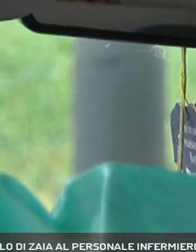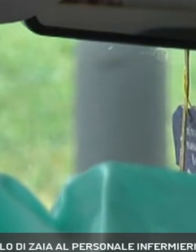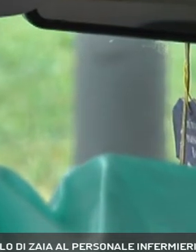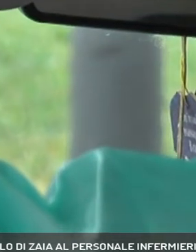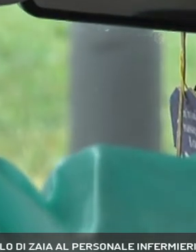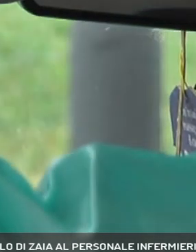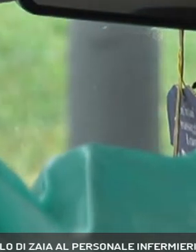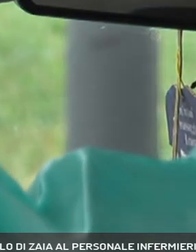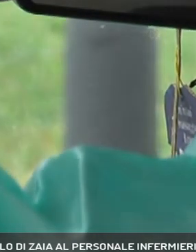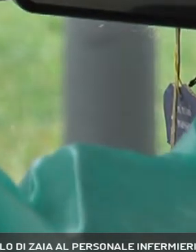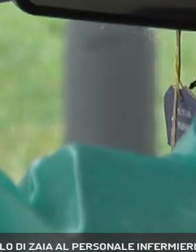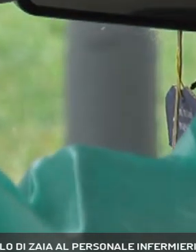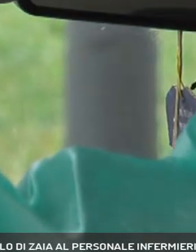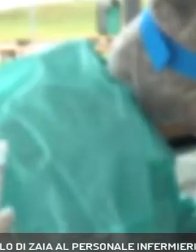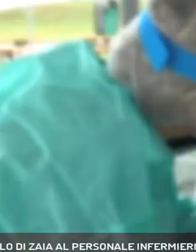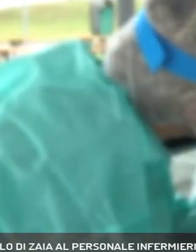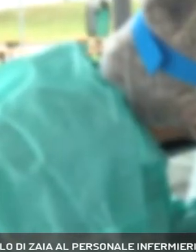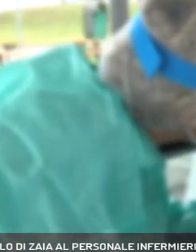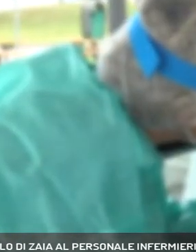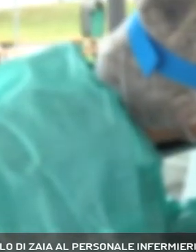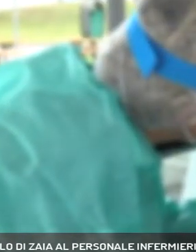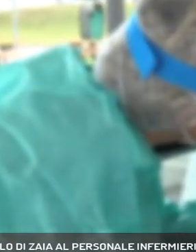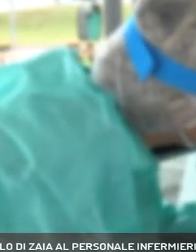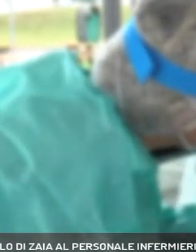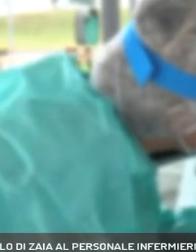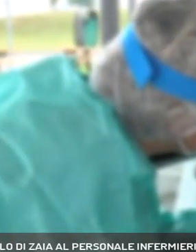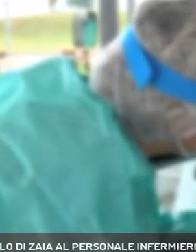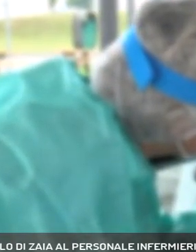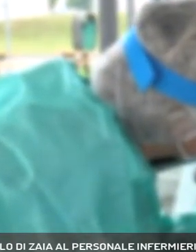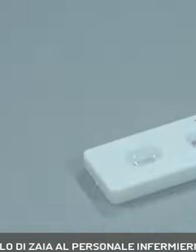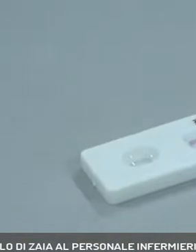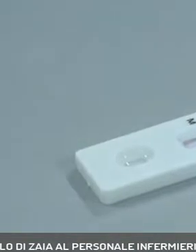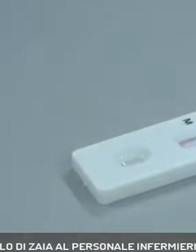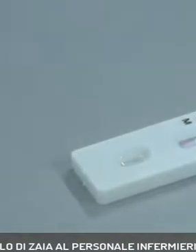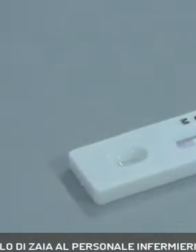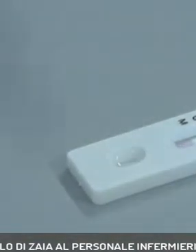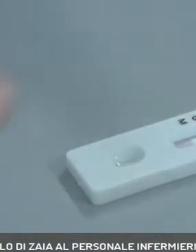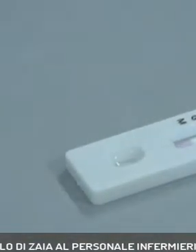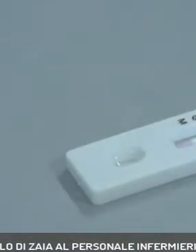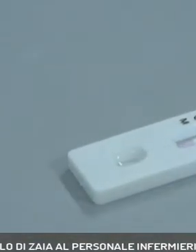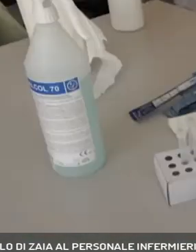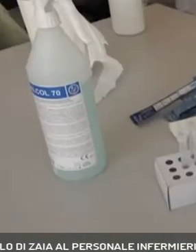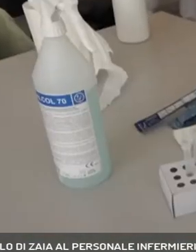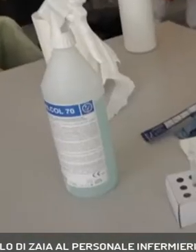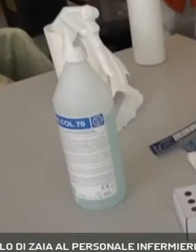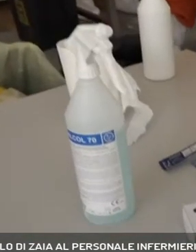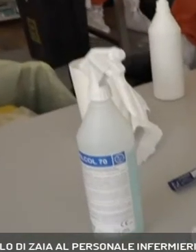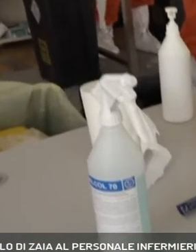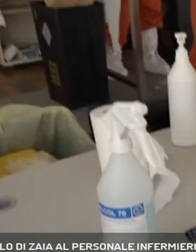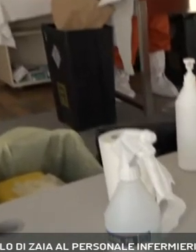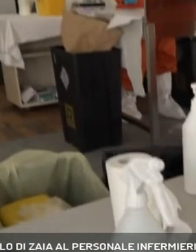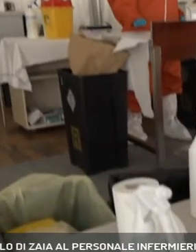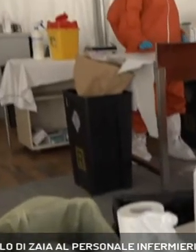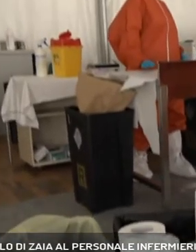alcune piccole zone critiche. I sindaci della Valle dell'Agno hanno fatto il punto della situazione con l'assessore alla Sanità Lanzarin e il direttore